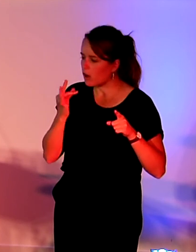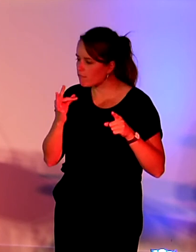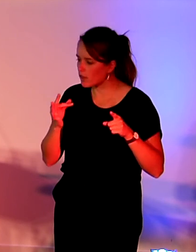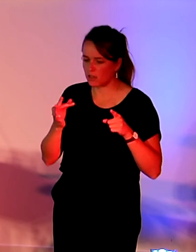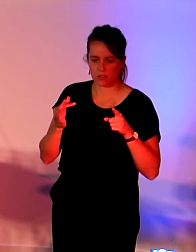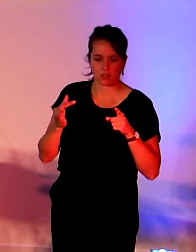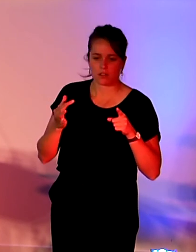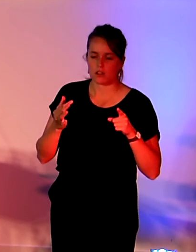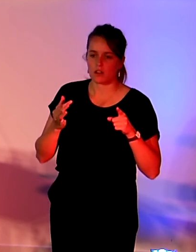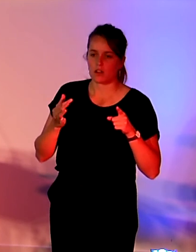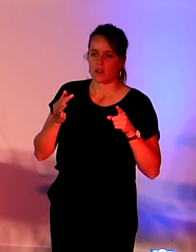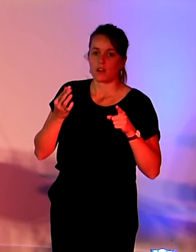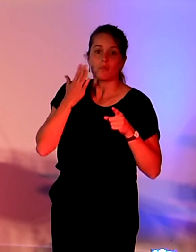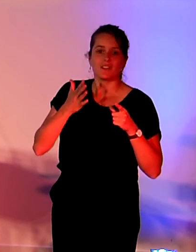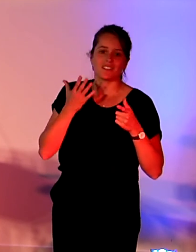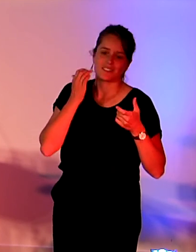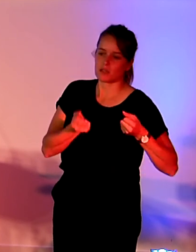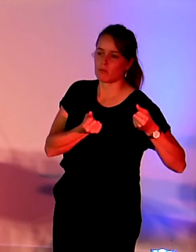marchés.